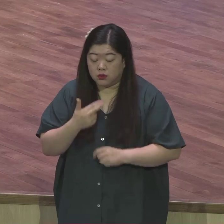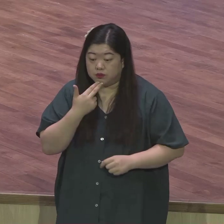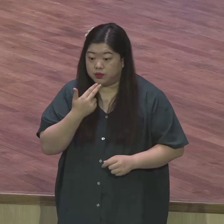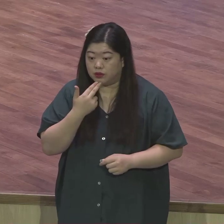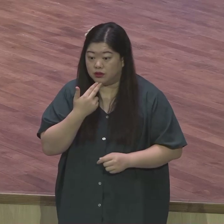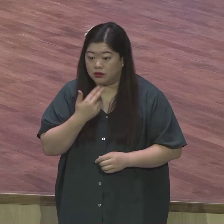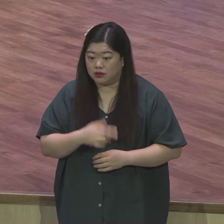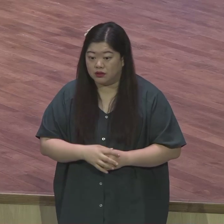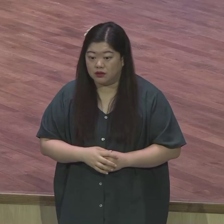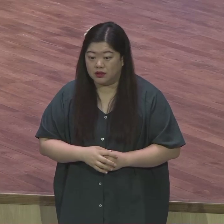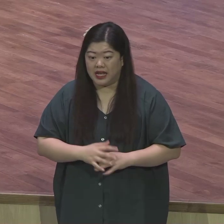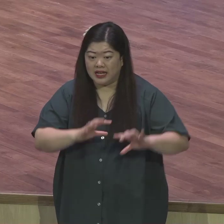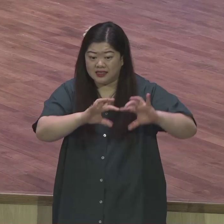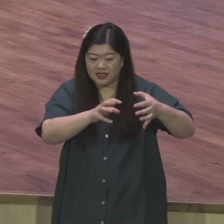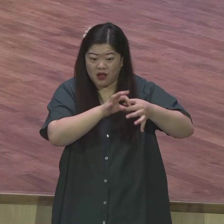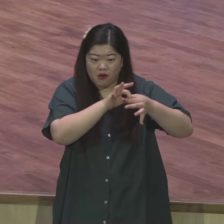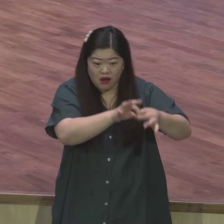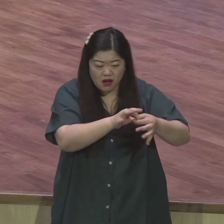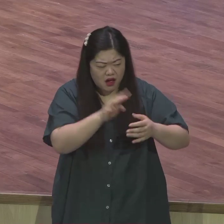세상 서론에 있지 않아서